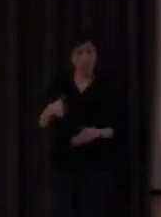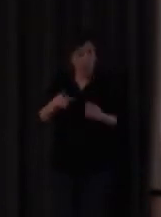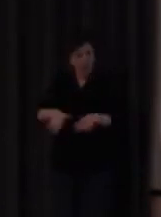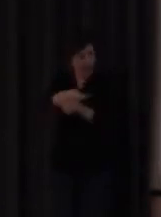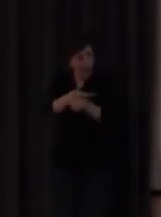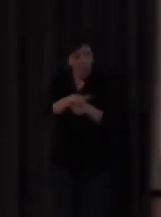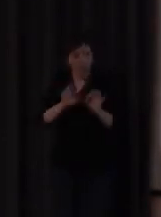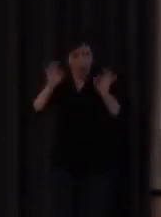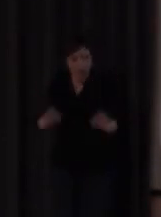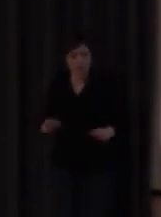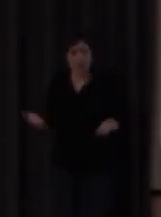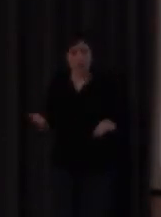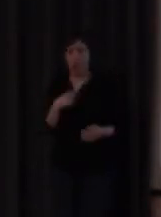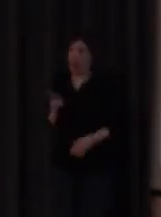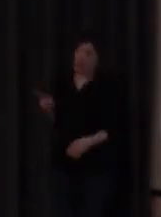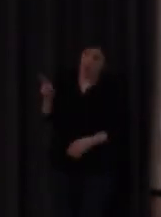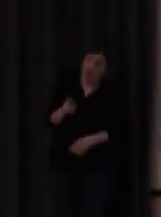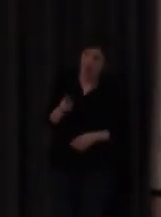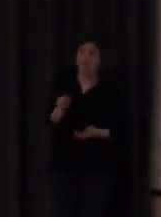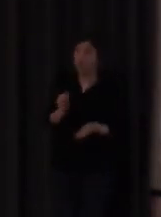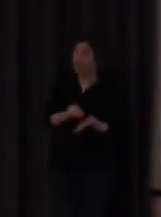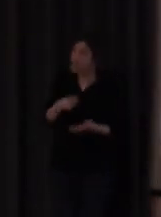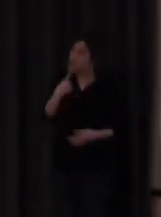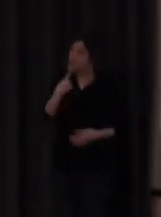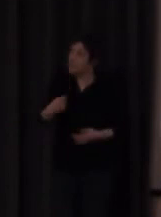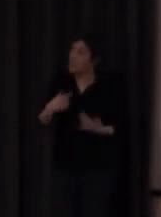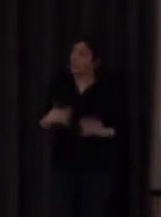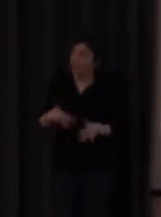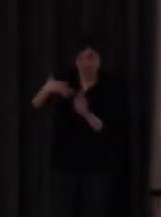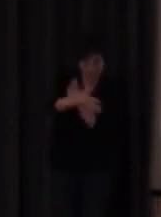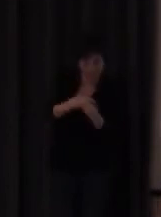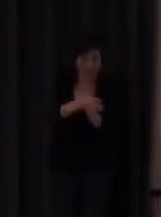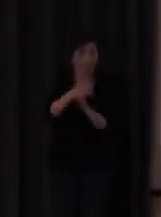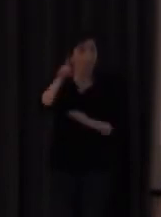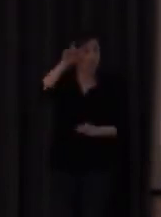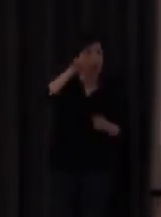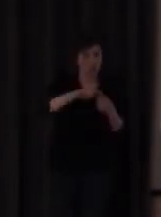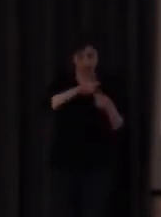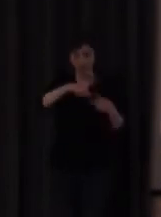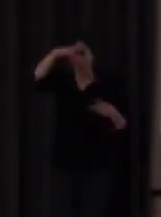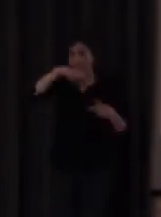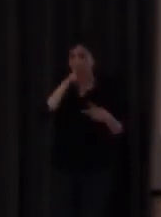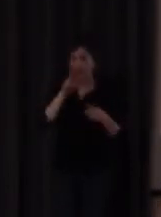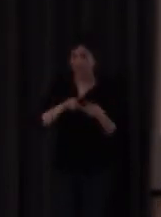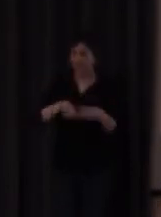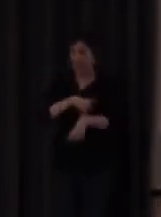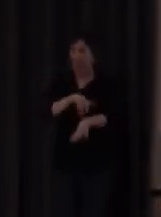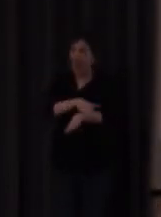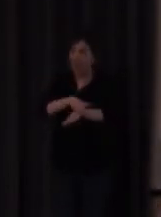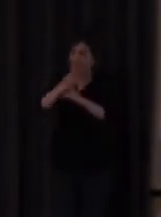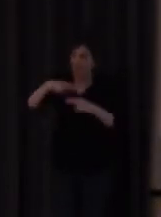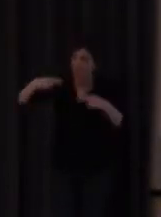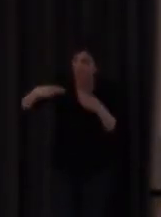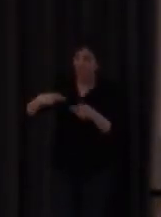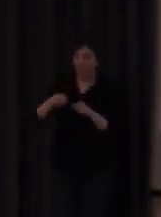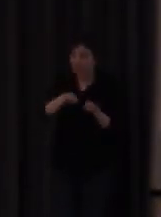insisto no es bastante difícil de hacer creer a profesores a padres a la administración pública esto que les estoy